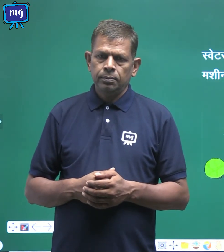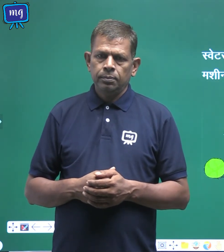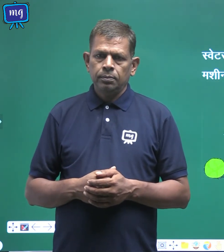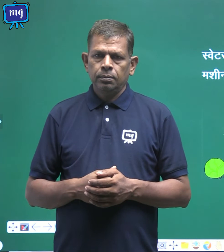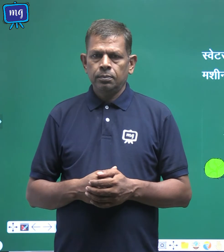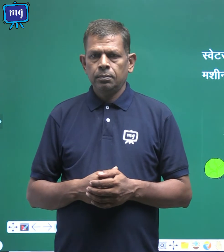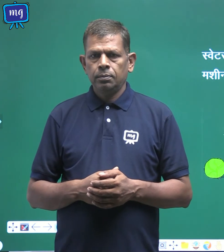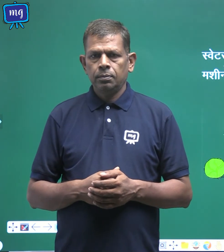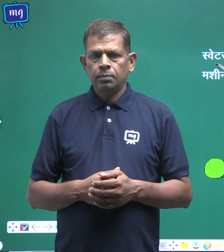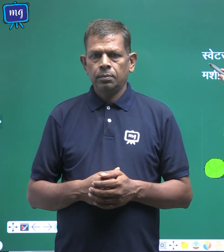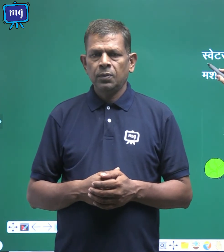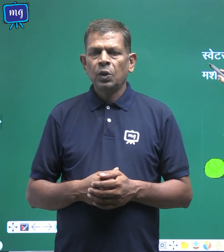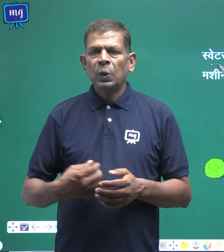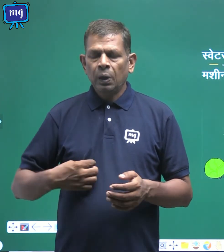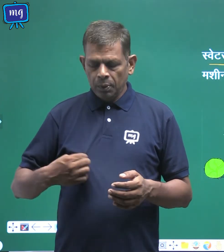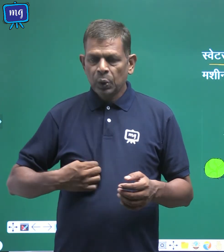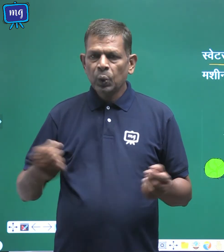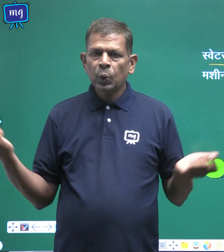स्वैटर की बुनाई